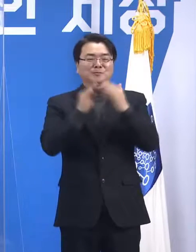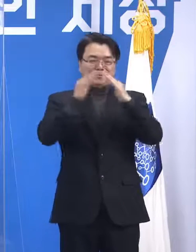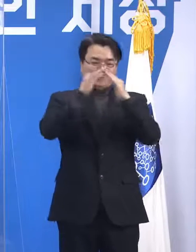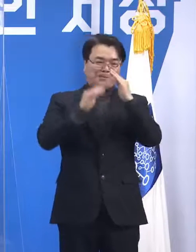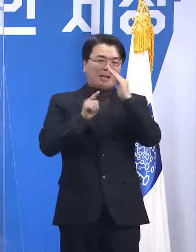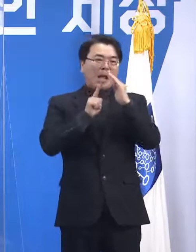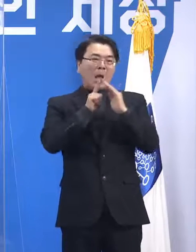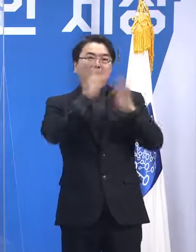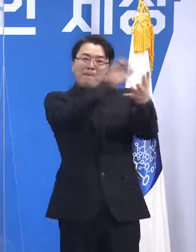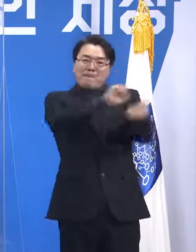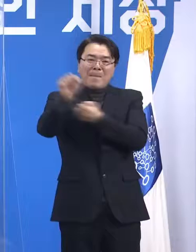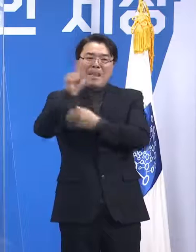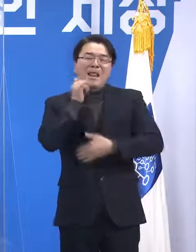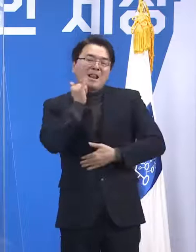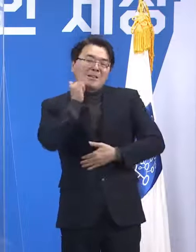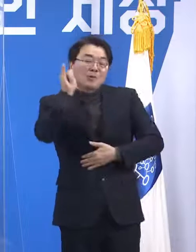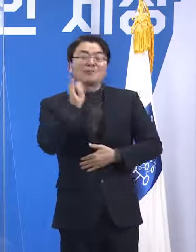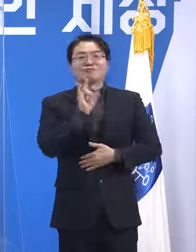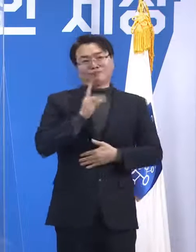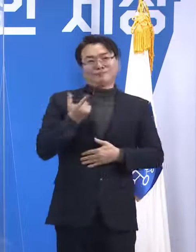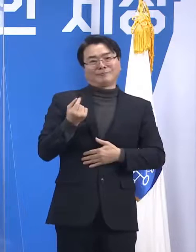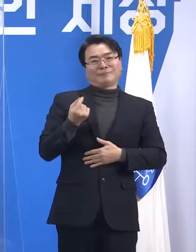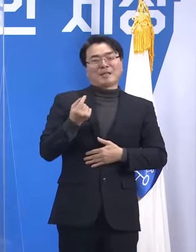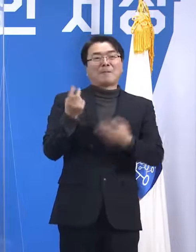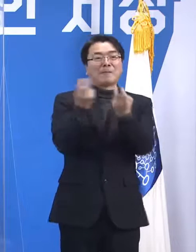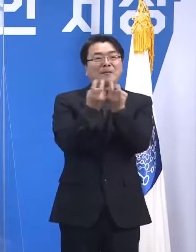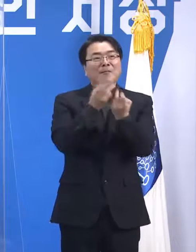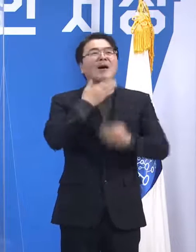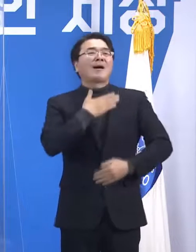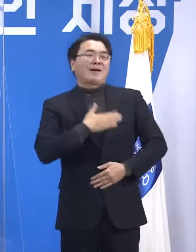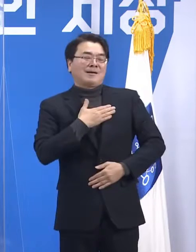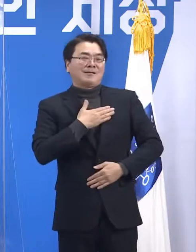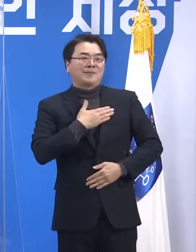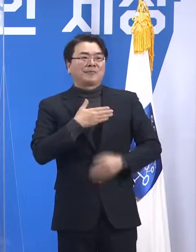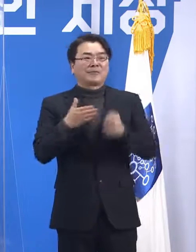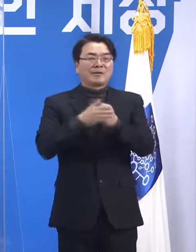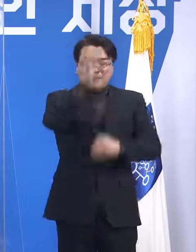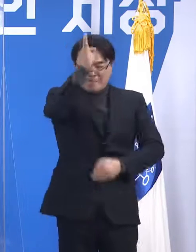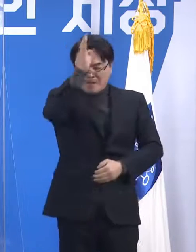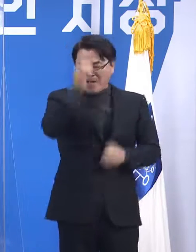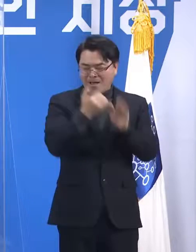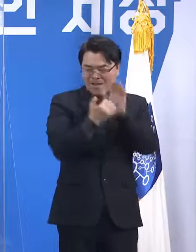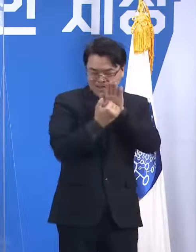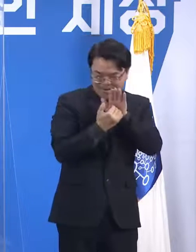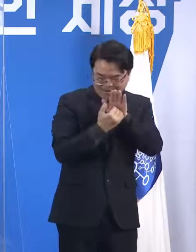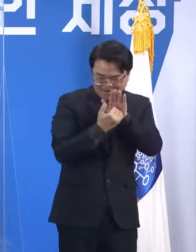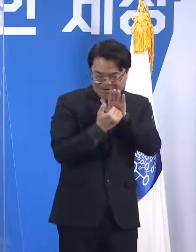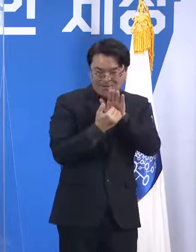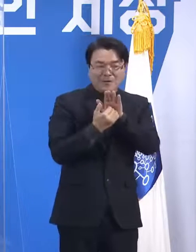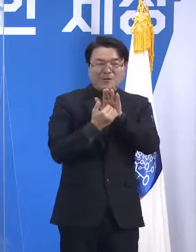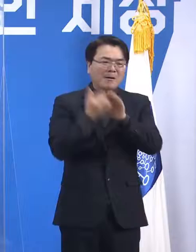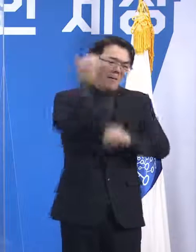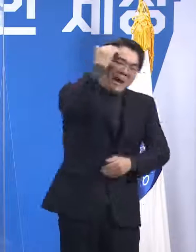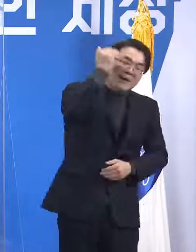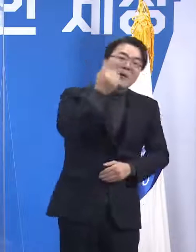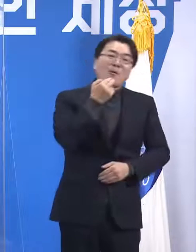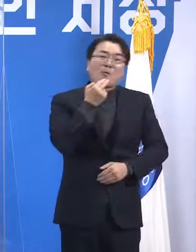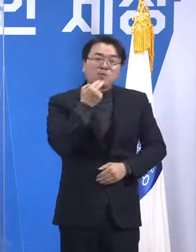이런 소비 방법은 얼마든지 있기 때문에 즉 방역을 방해하지 않으면서 소비를 충분히 할 수 있고